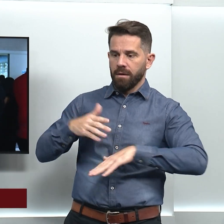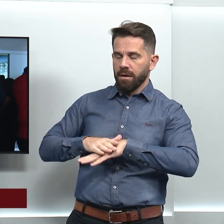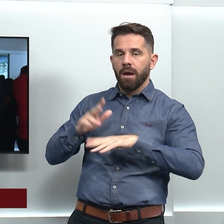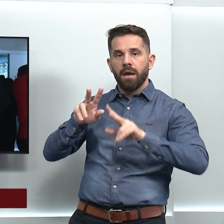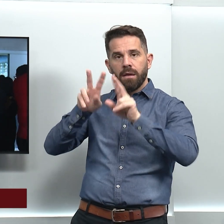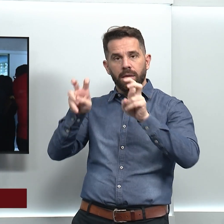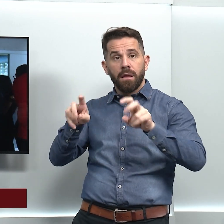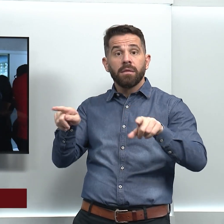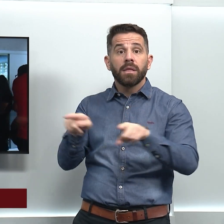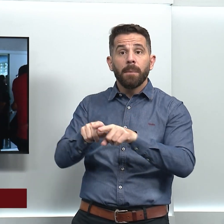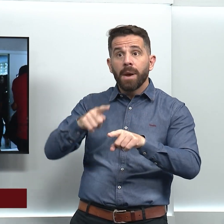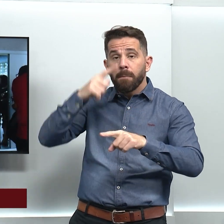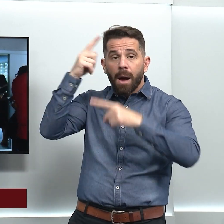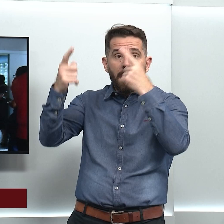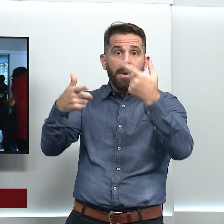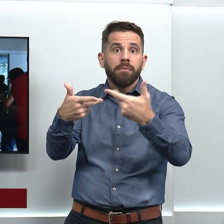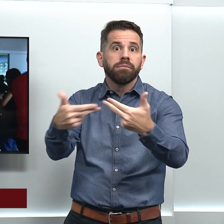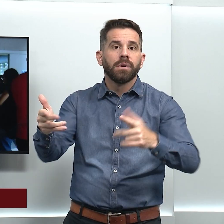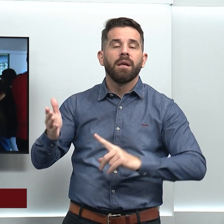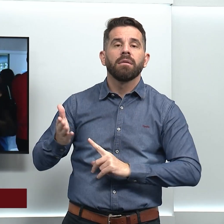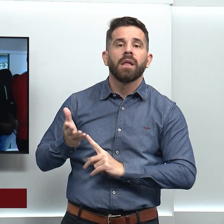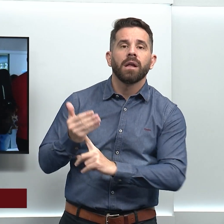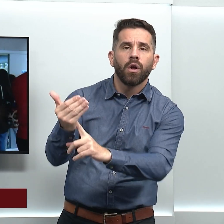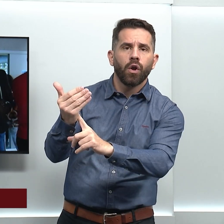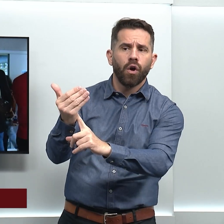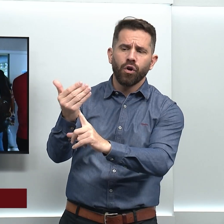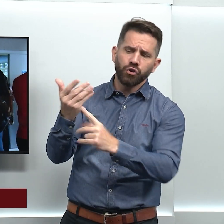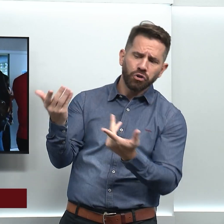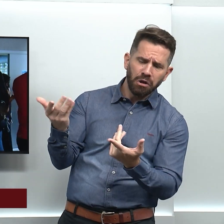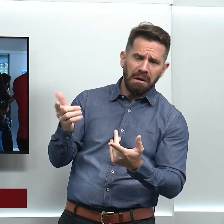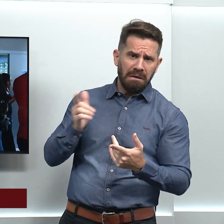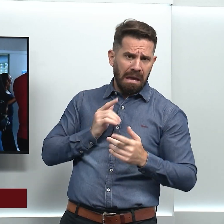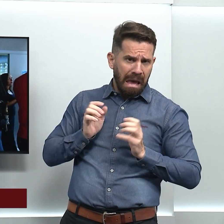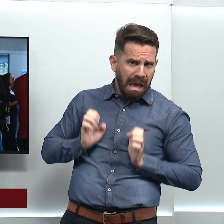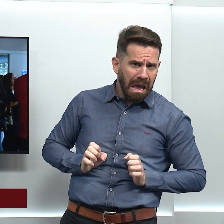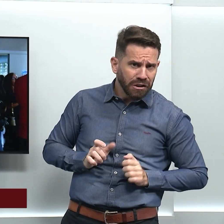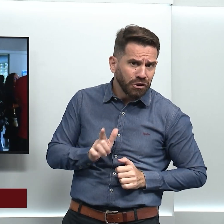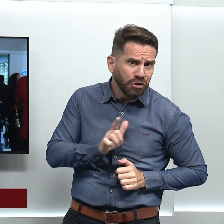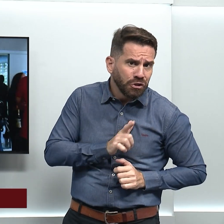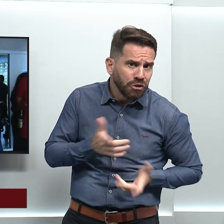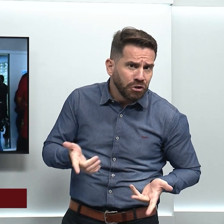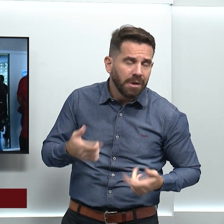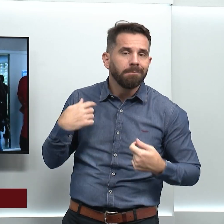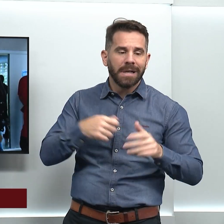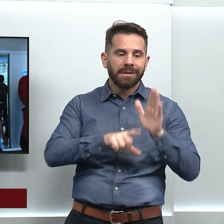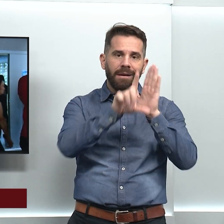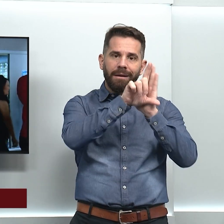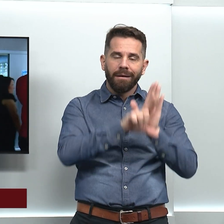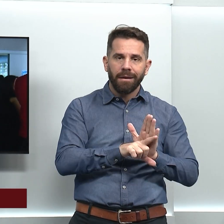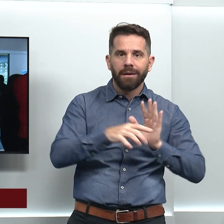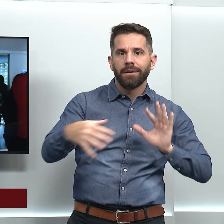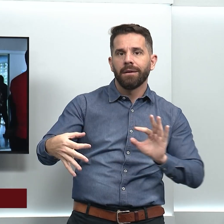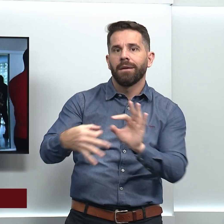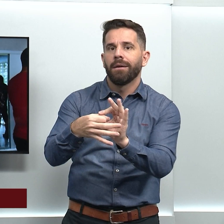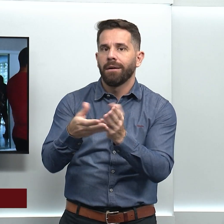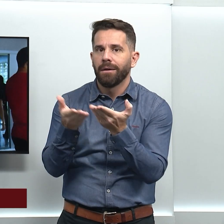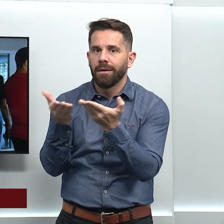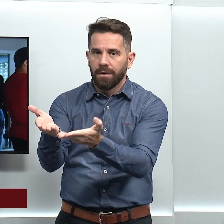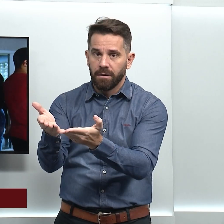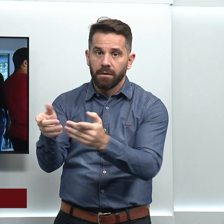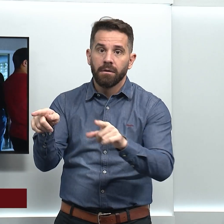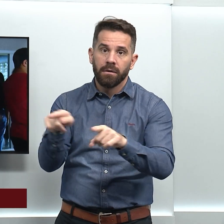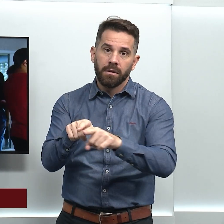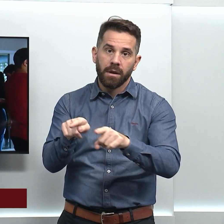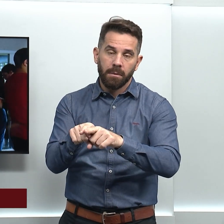tecnologias que precisam agora ser cobertas por alguma legislação ou por alguns parâmetros para que elas possam